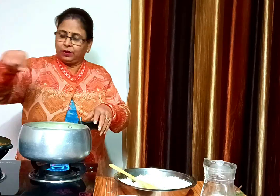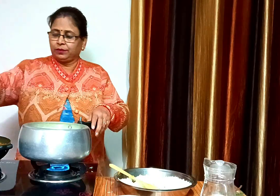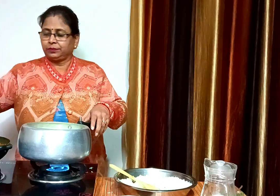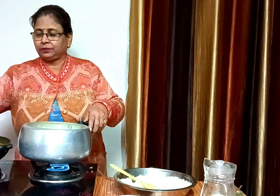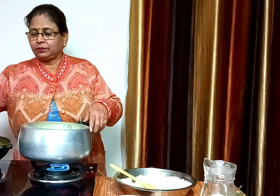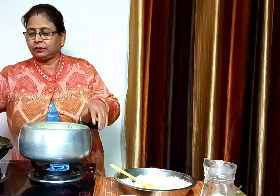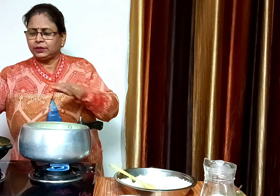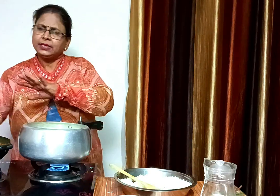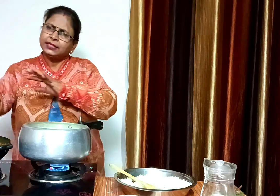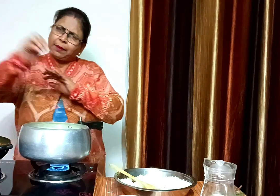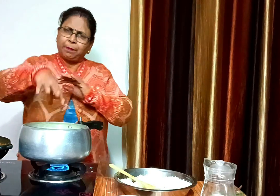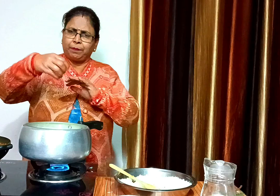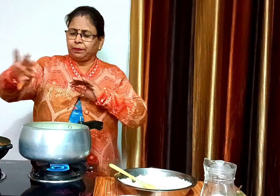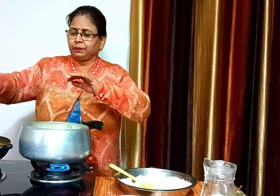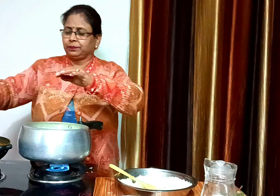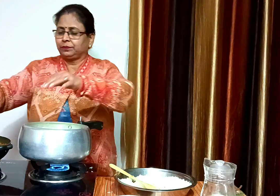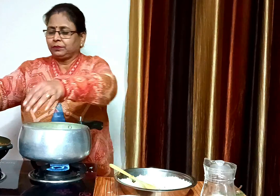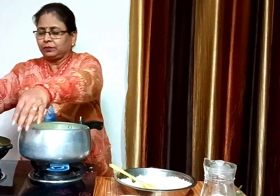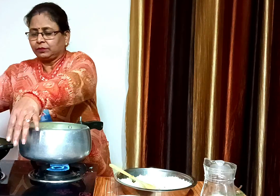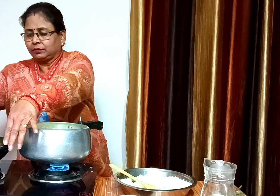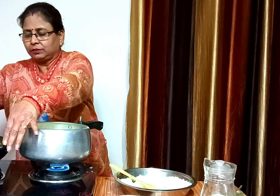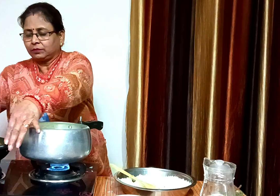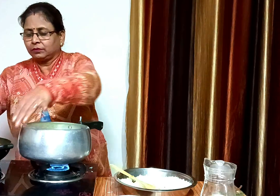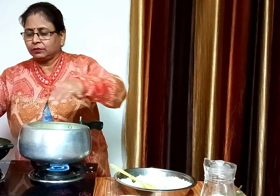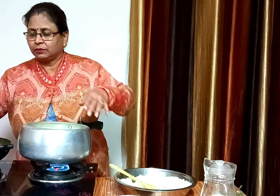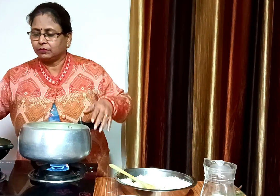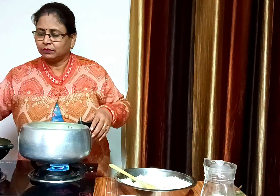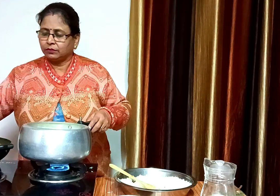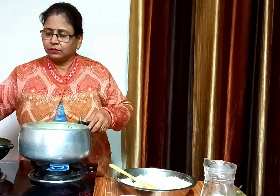अब इसमें दुबारा से ग्रेवी डालेंगे इस बार सारे ग्रेवी डालेंगे